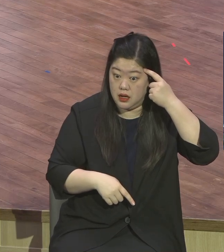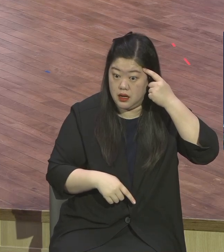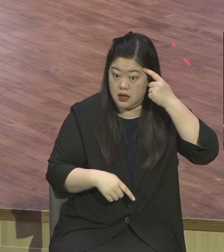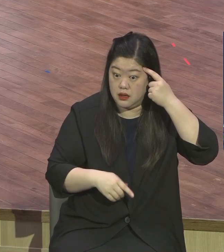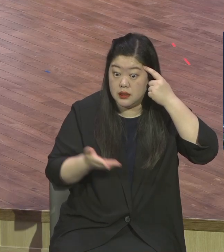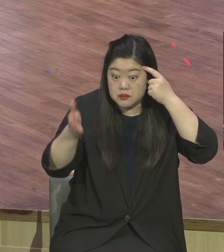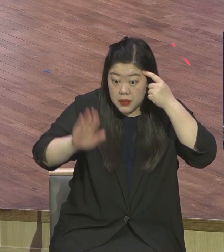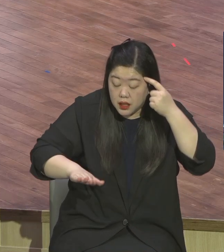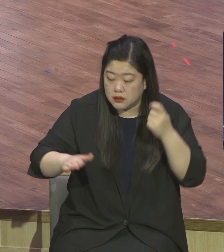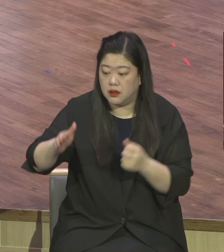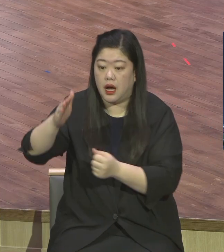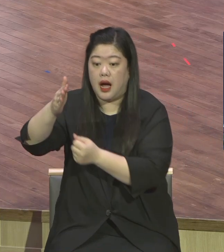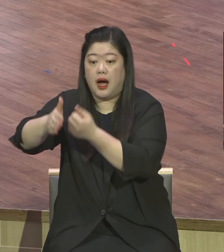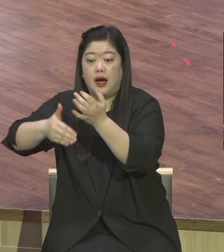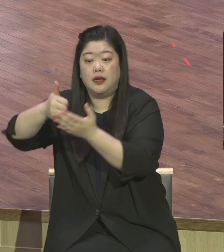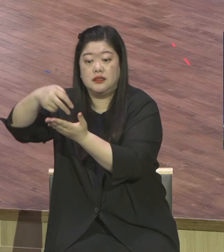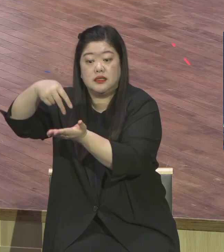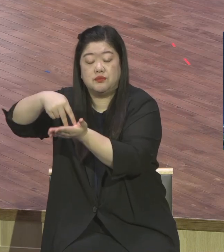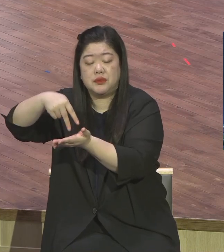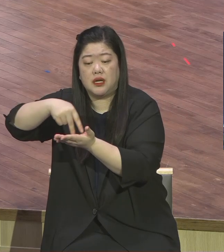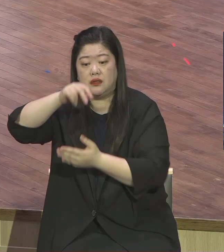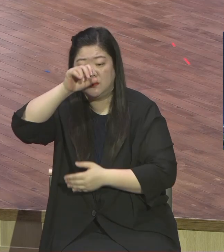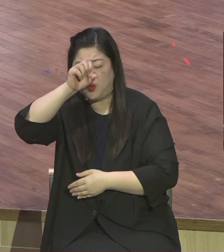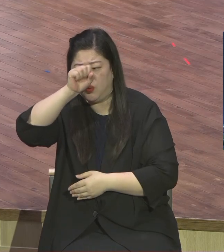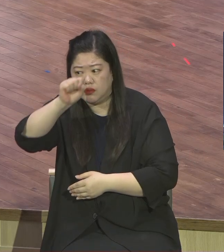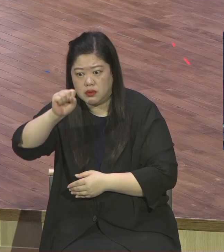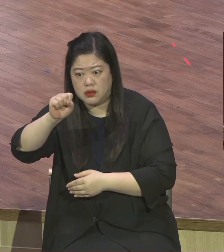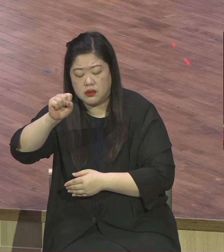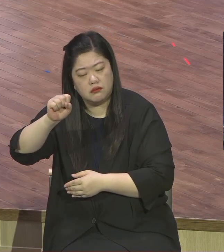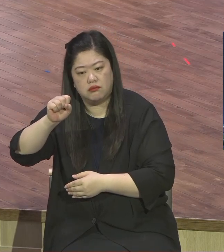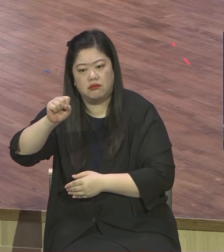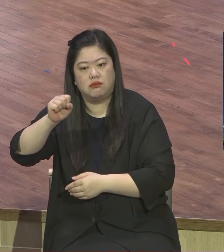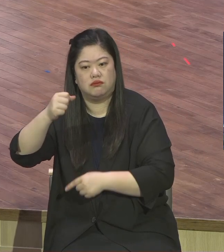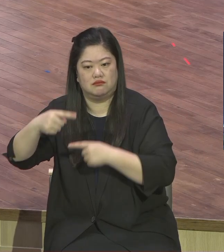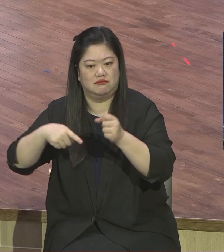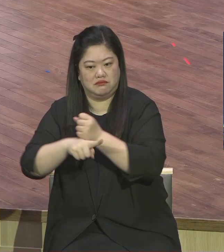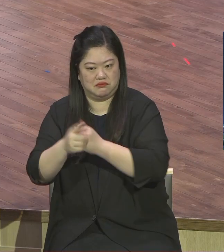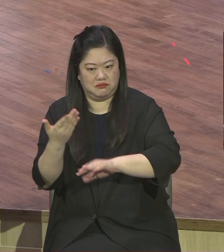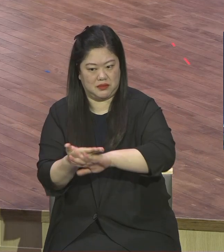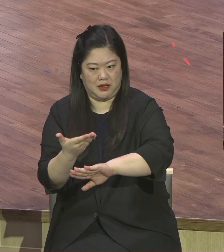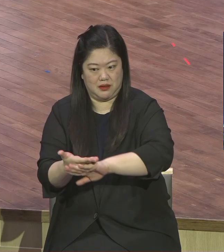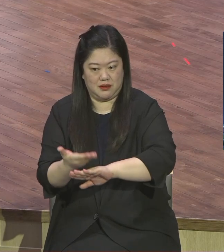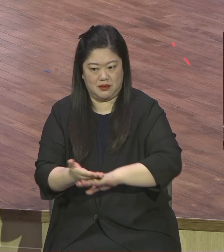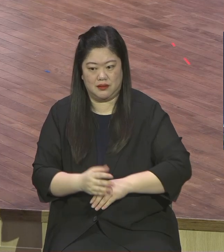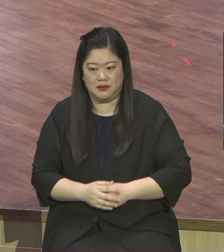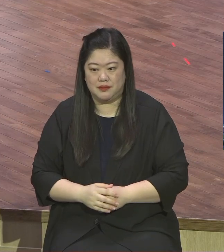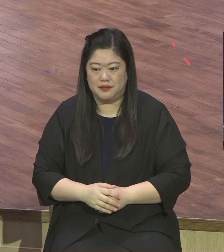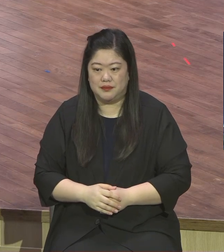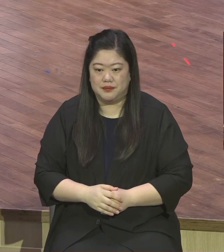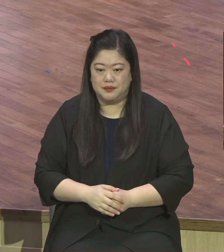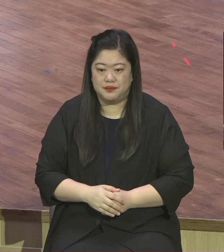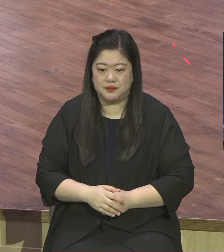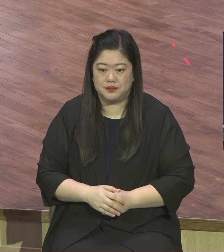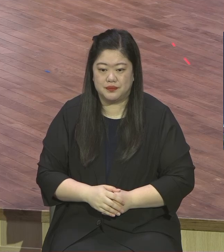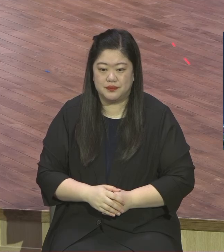잘 그렇게 살면 착하다 참 좋은 사람이다 선한 사람이다 이런 말인데 예수님께서